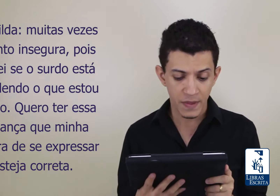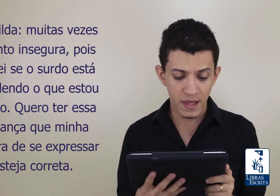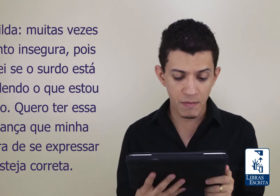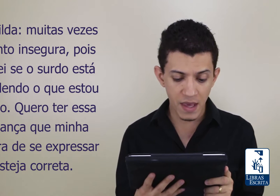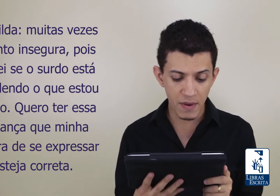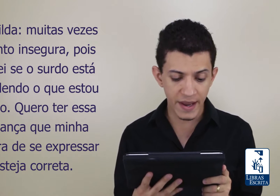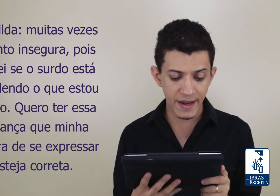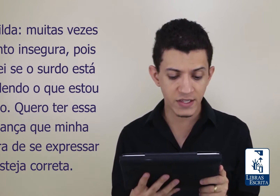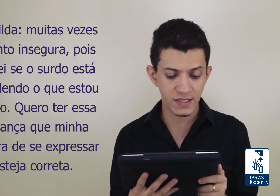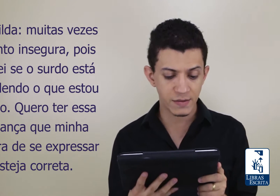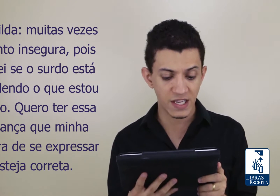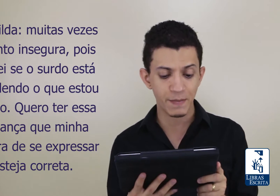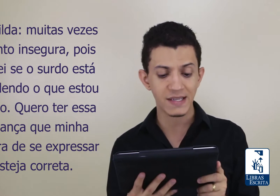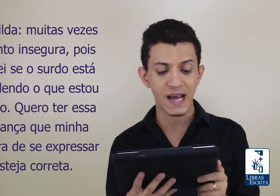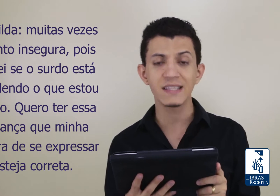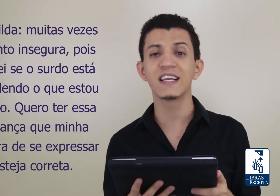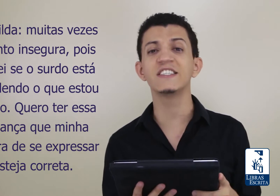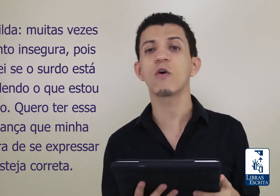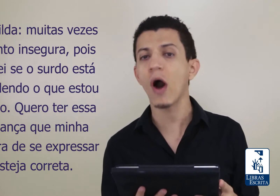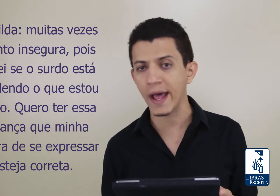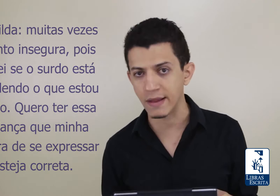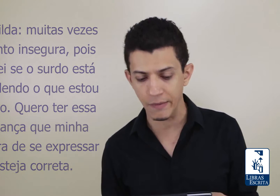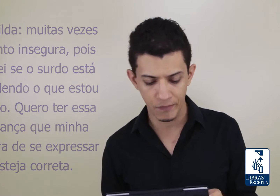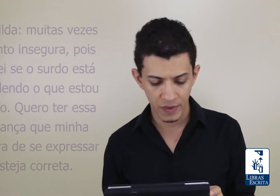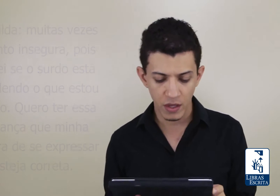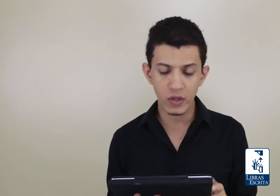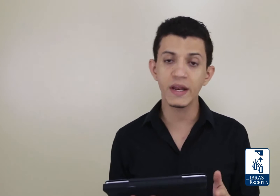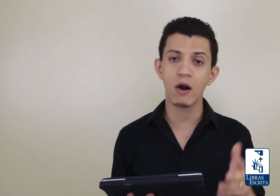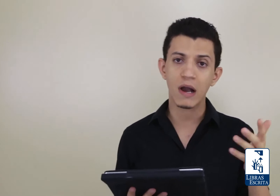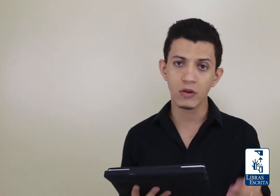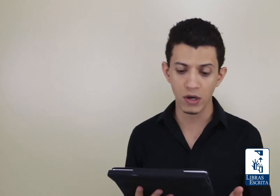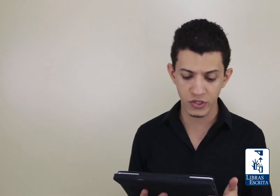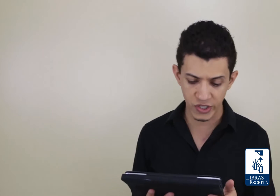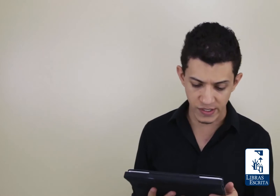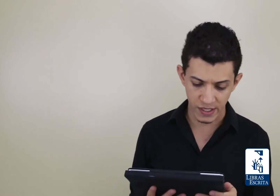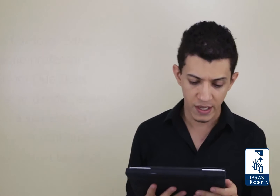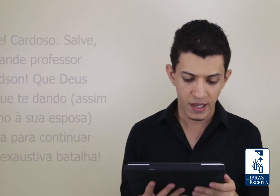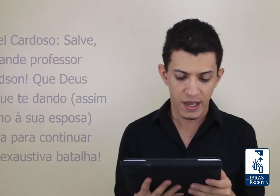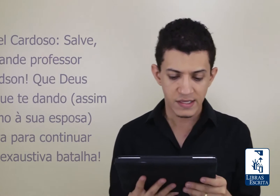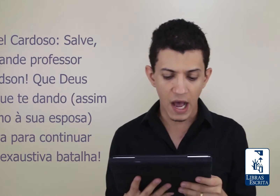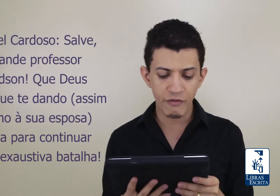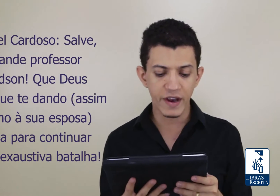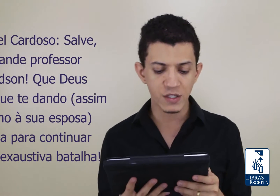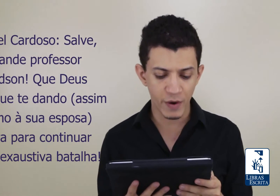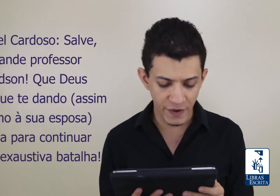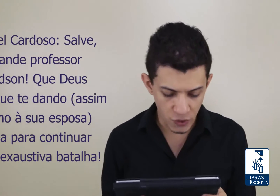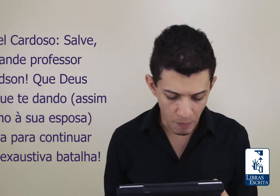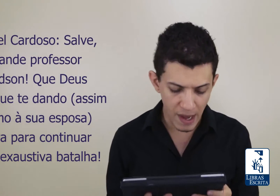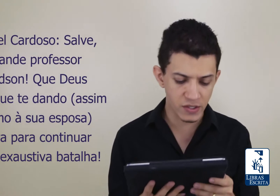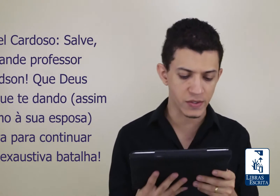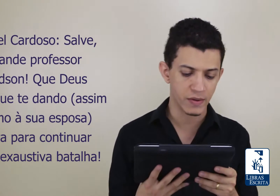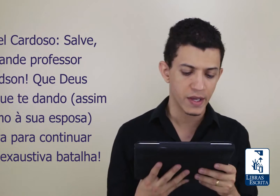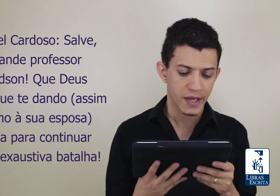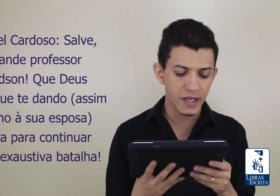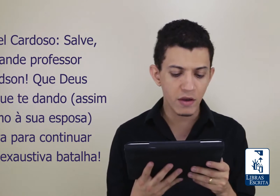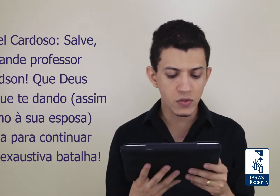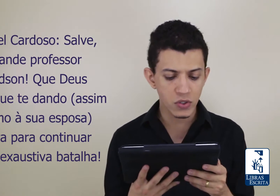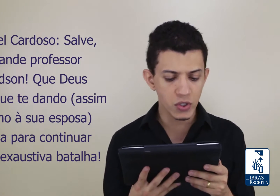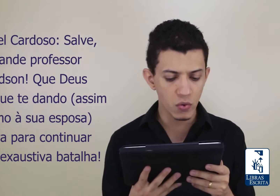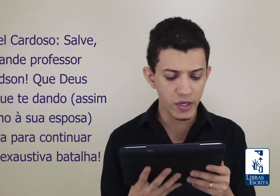que minha maneira de expressar esteja correta. E o Daniel Cardoso disse, salve o grande professor Madison, que Deus continue